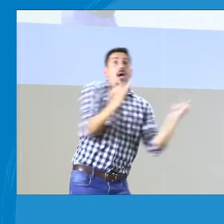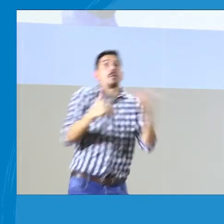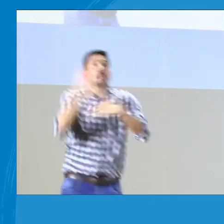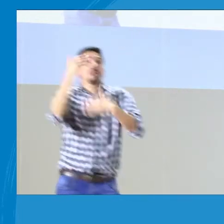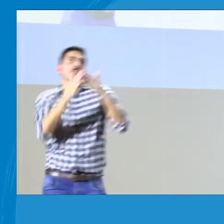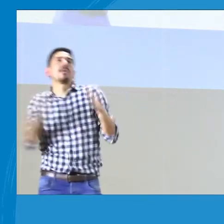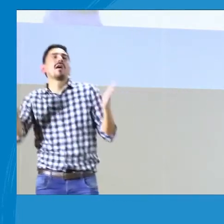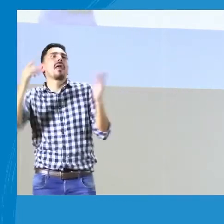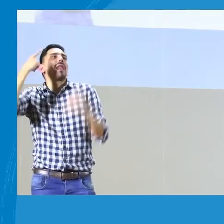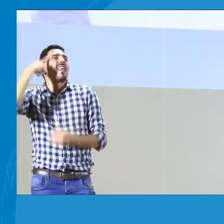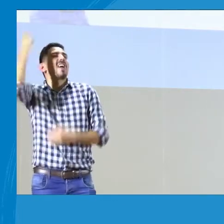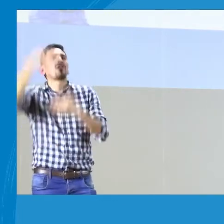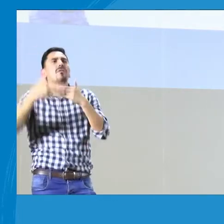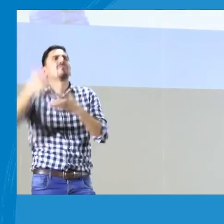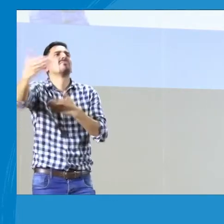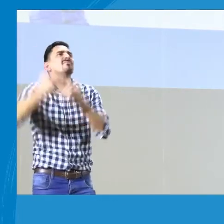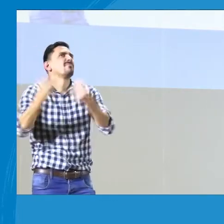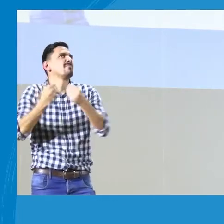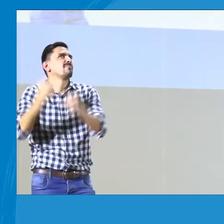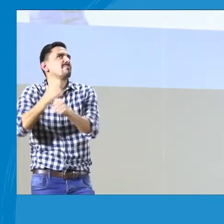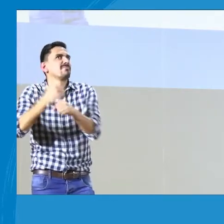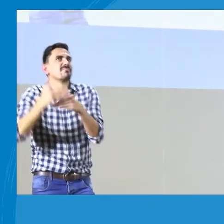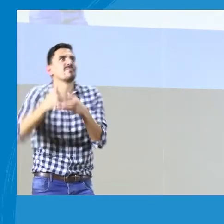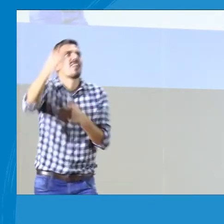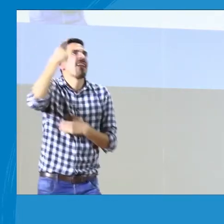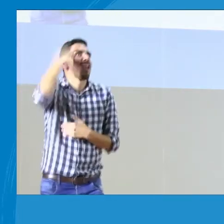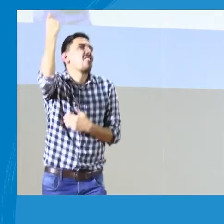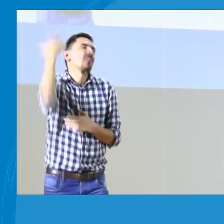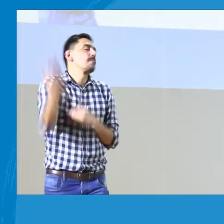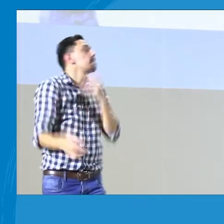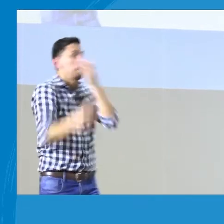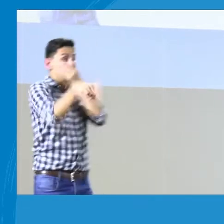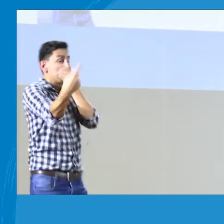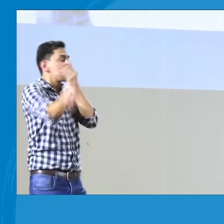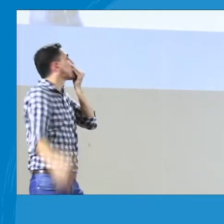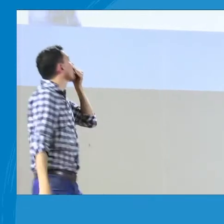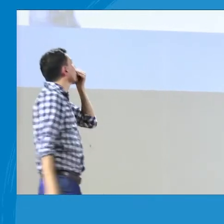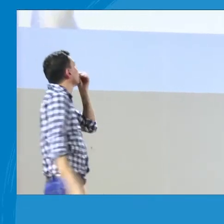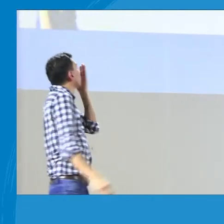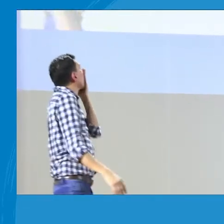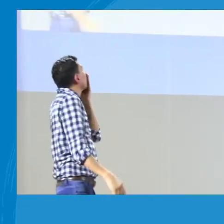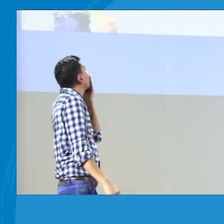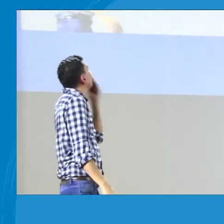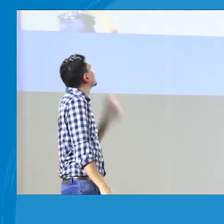decreto 1421. Y ahora, ¿qué retos tenemos para trabajar en este decreto?